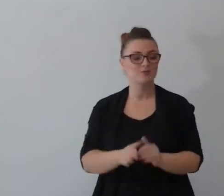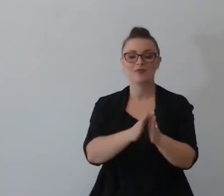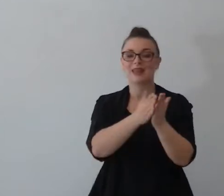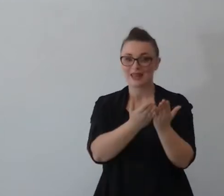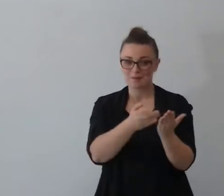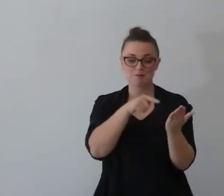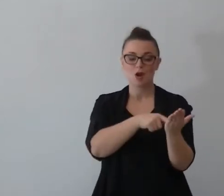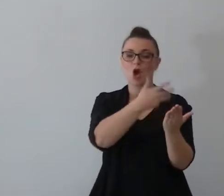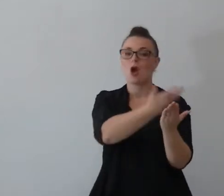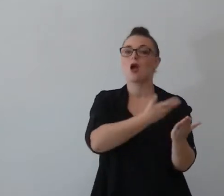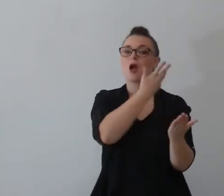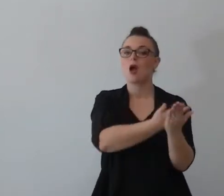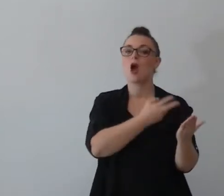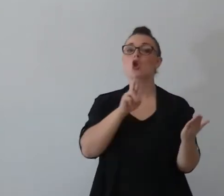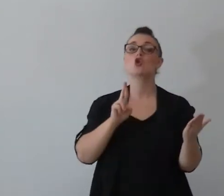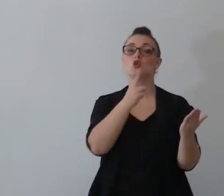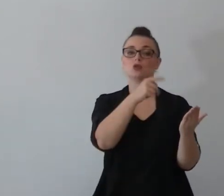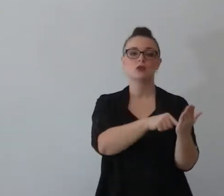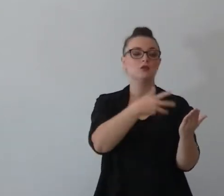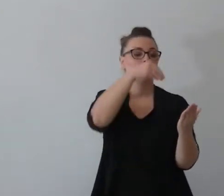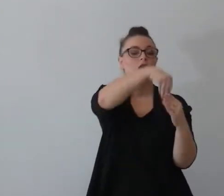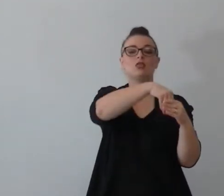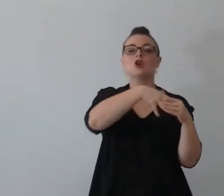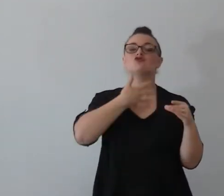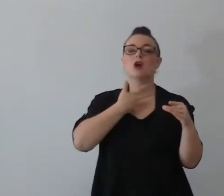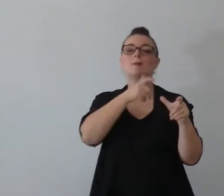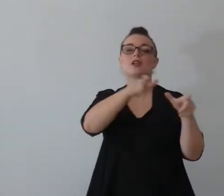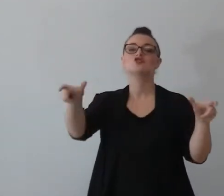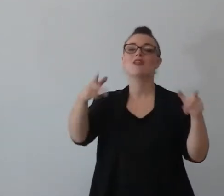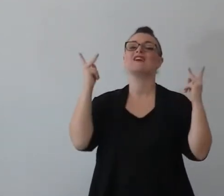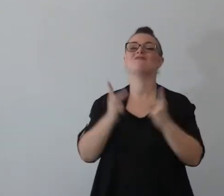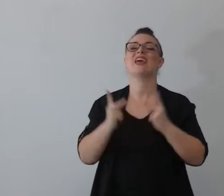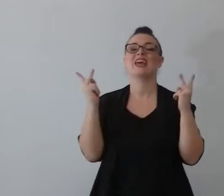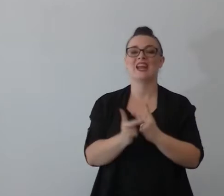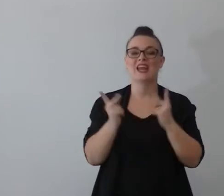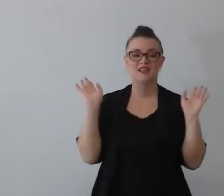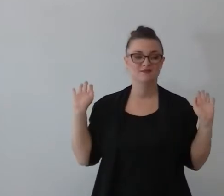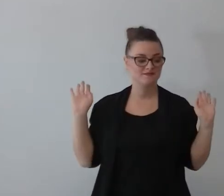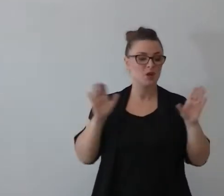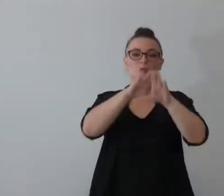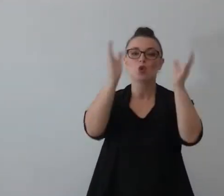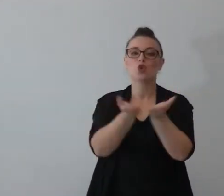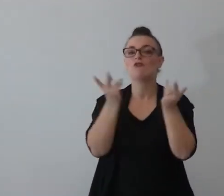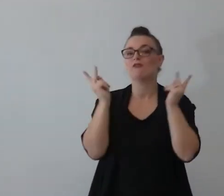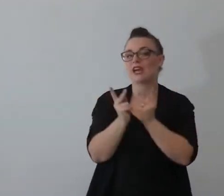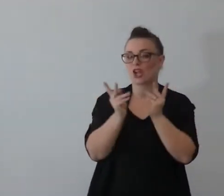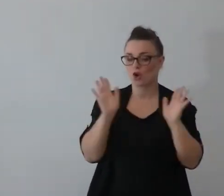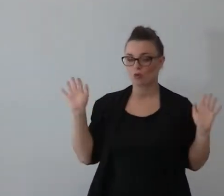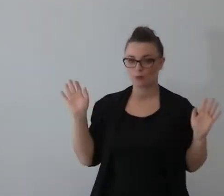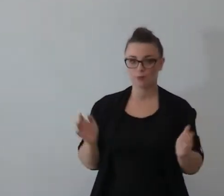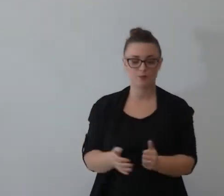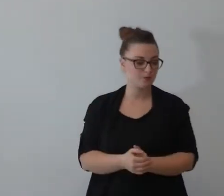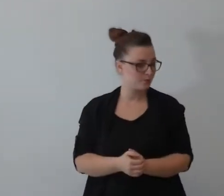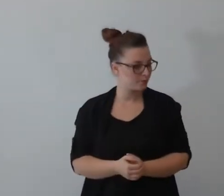uomini e donne vere che agiscono come uomini e donne vere in un mondo che è vero leggiamo